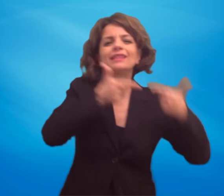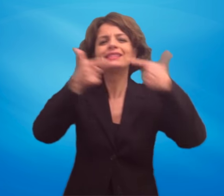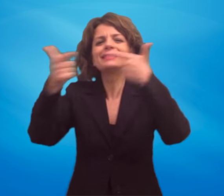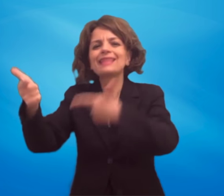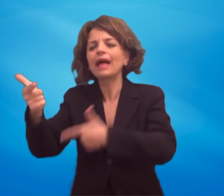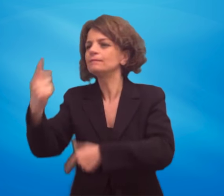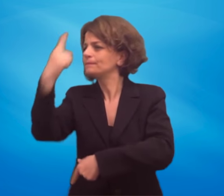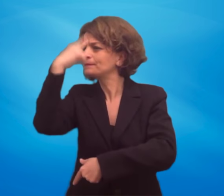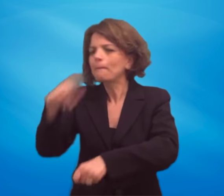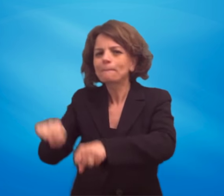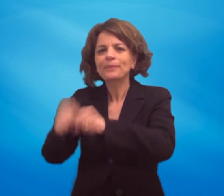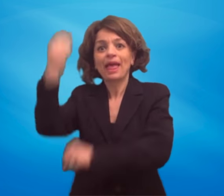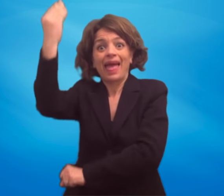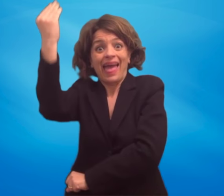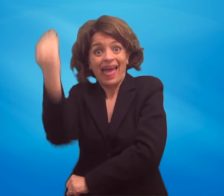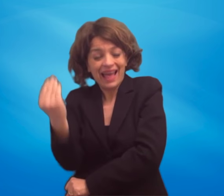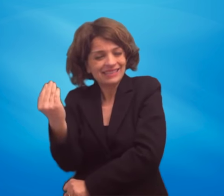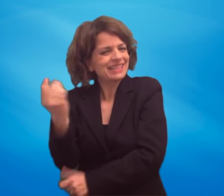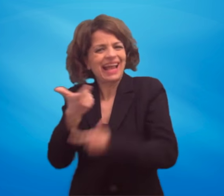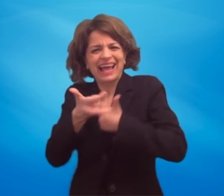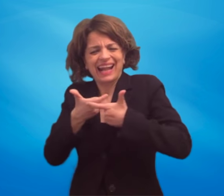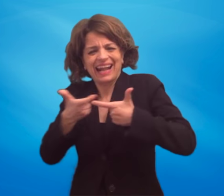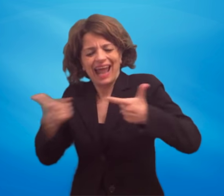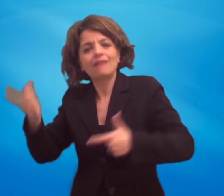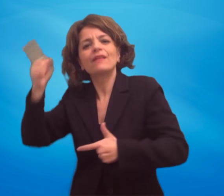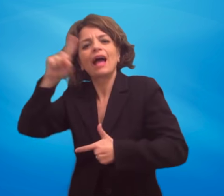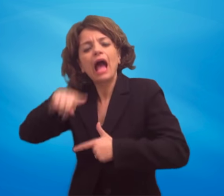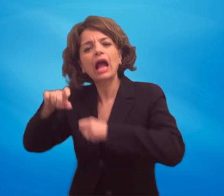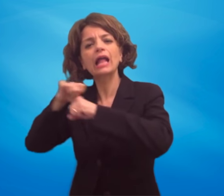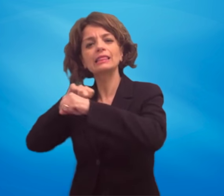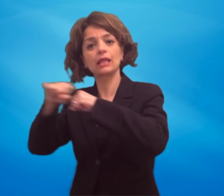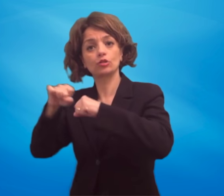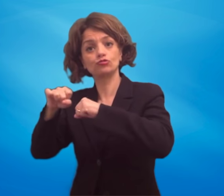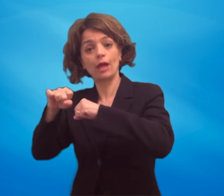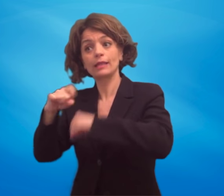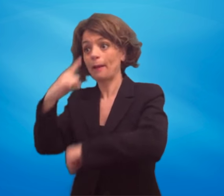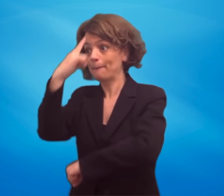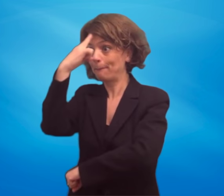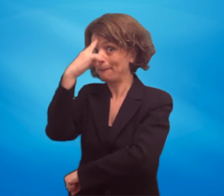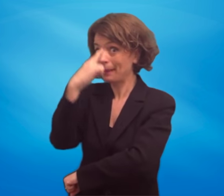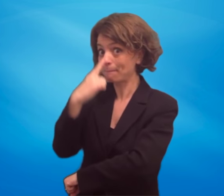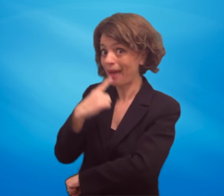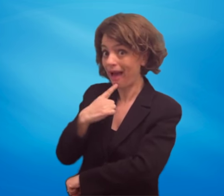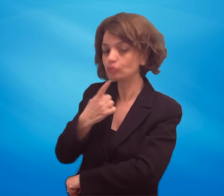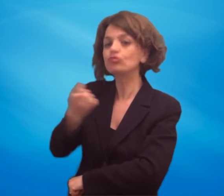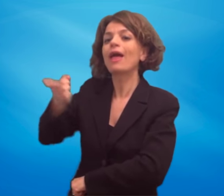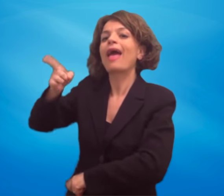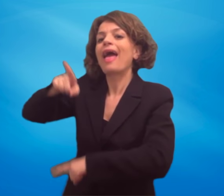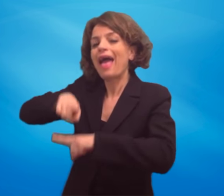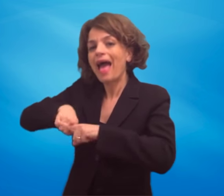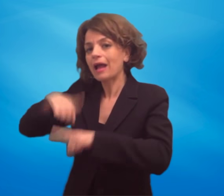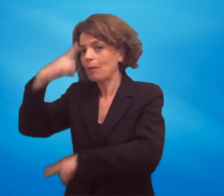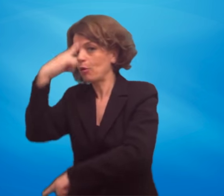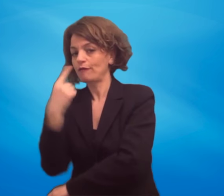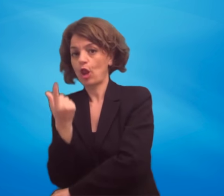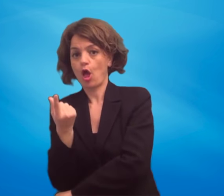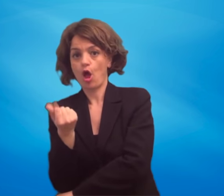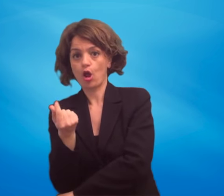'ente e ai suoi organi rappresentativi sotto il profilo d'immagine e profilo economico, nonché